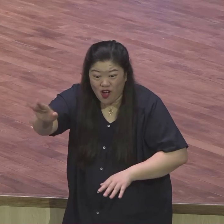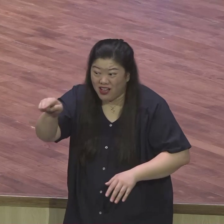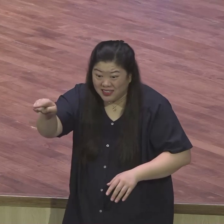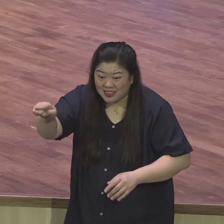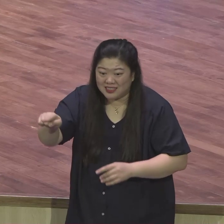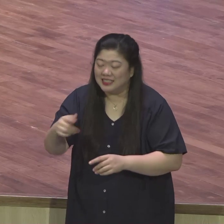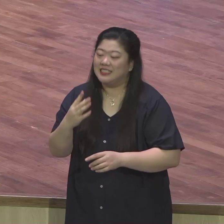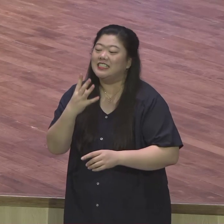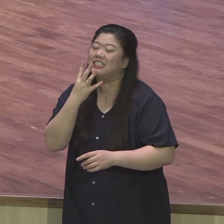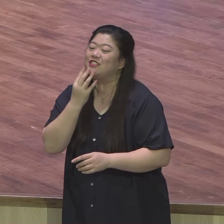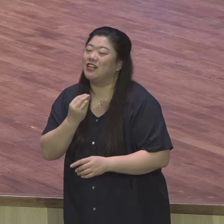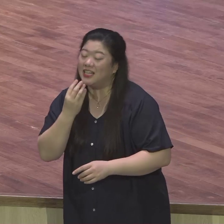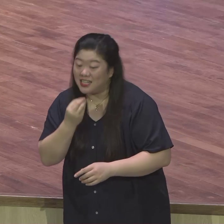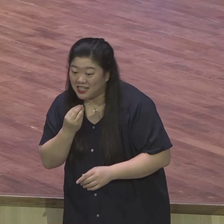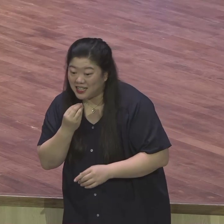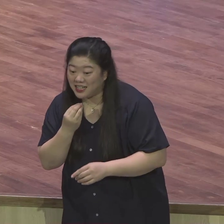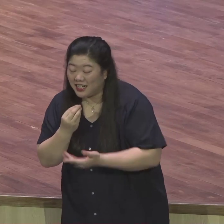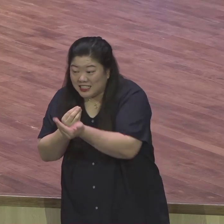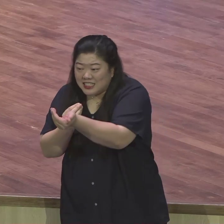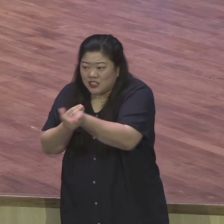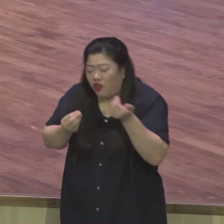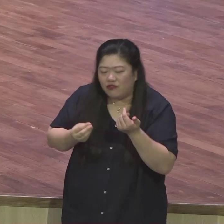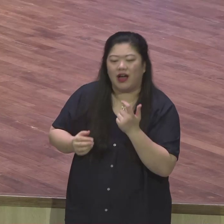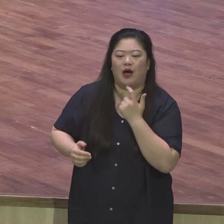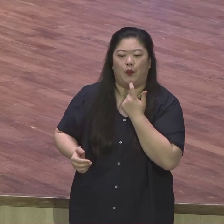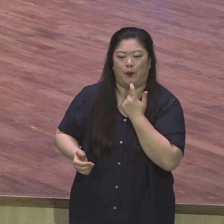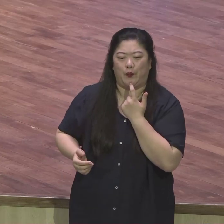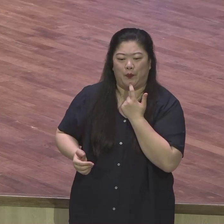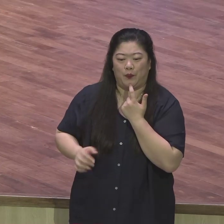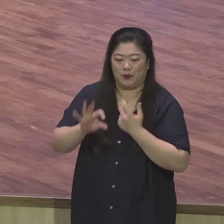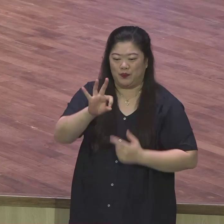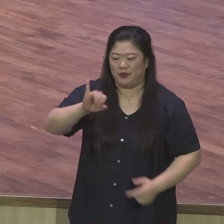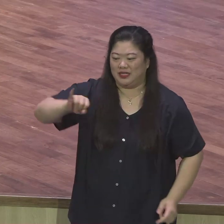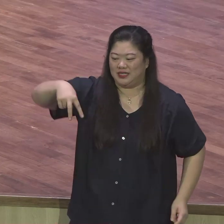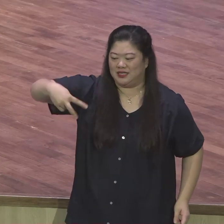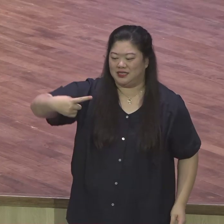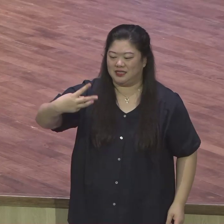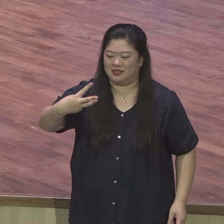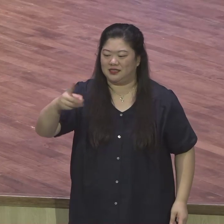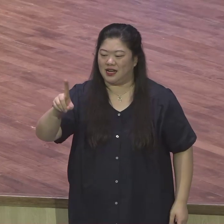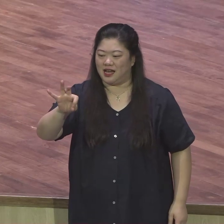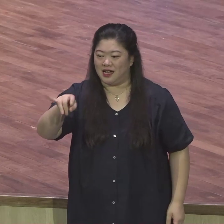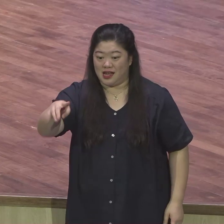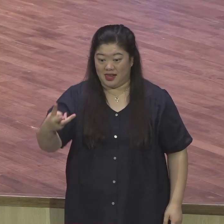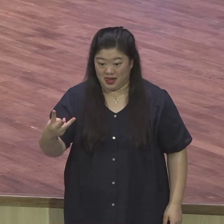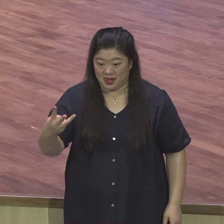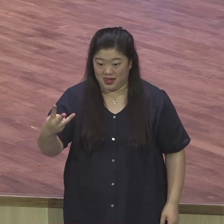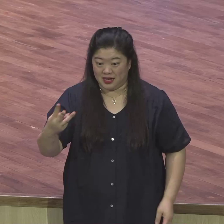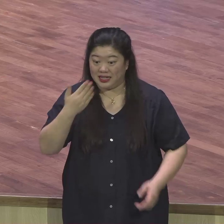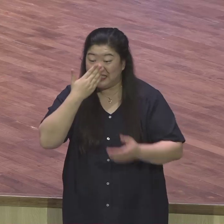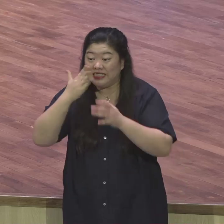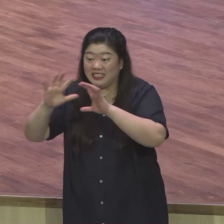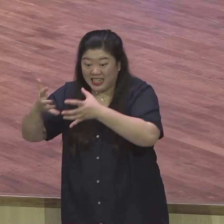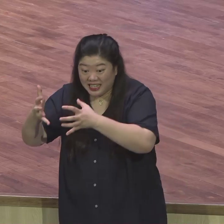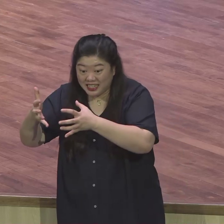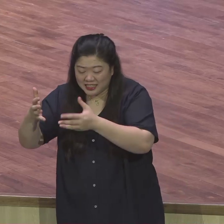애굽에 요셉 가는 바람에 갔다가 출애굽했단 말이에요. 그 말입니다. 그때 나올 때 야곱이 하나님 앞에